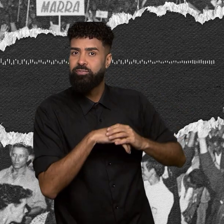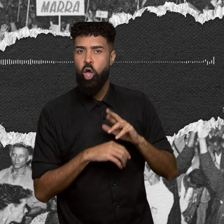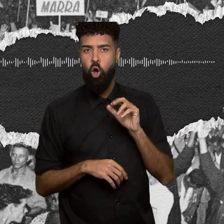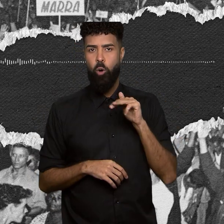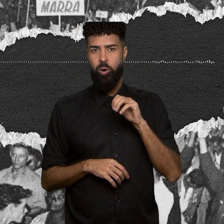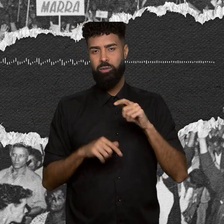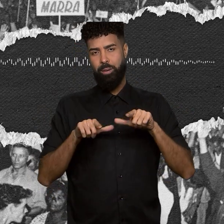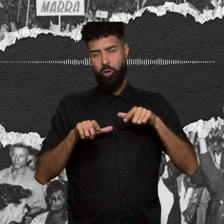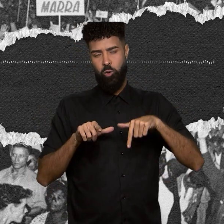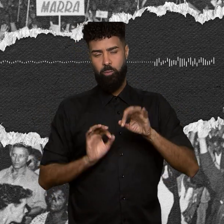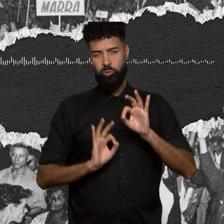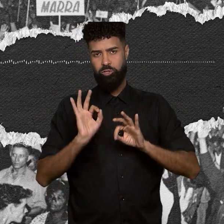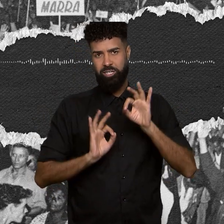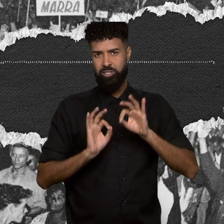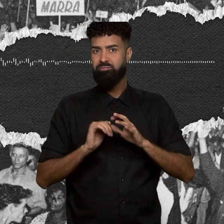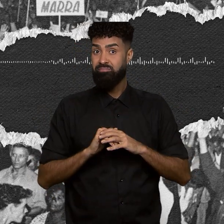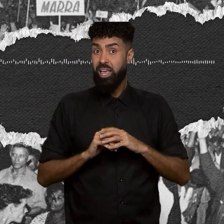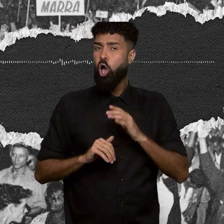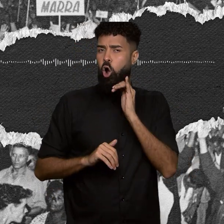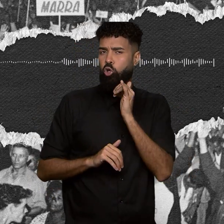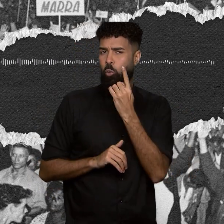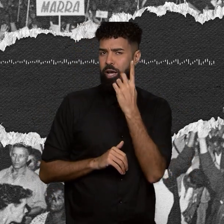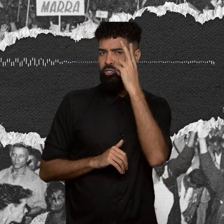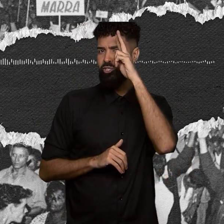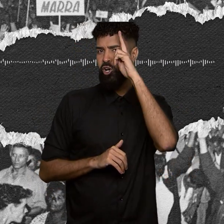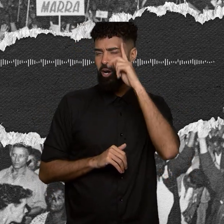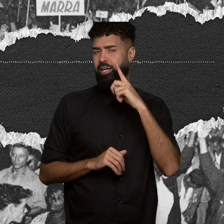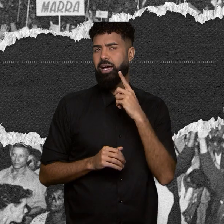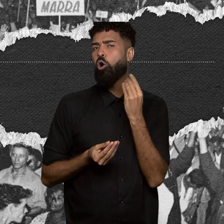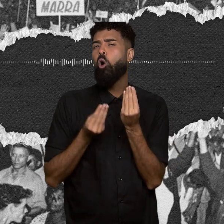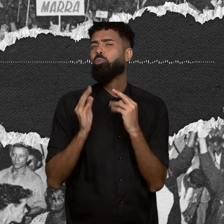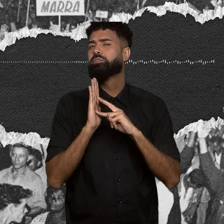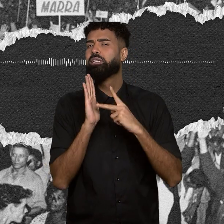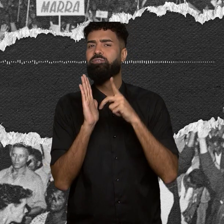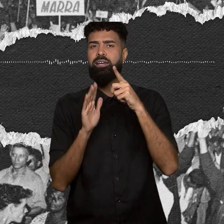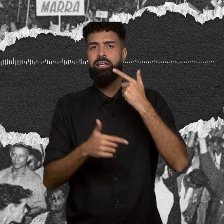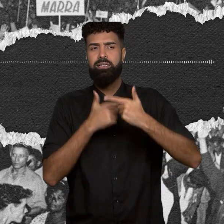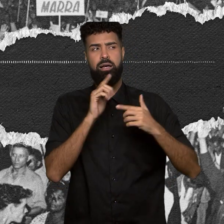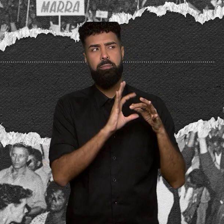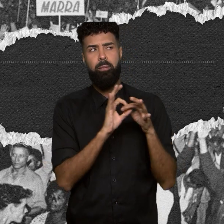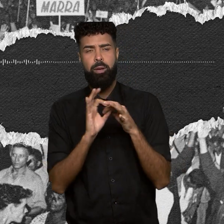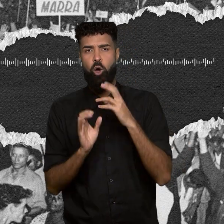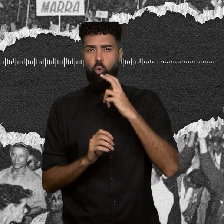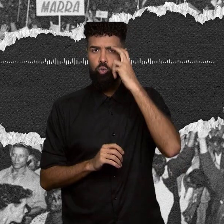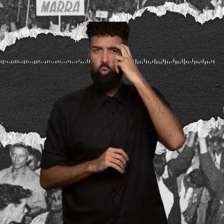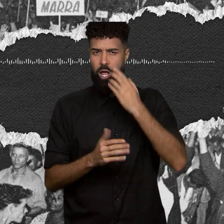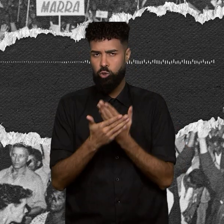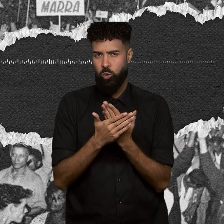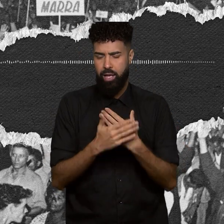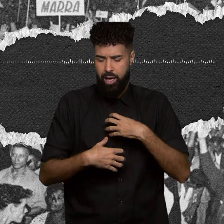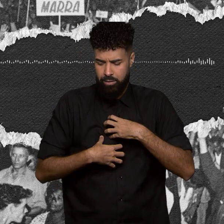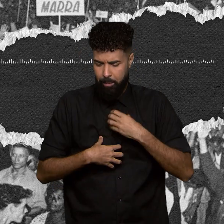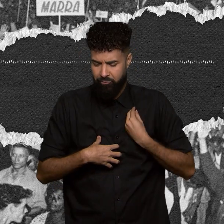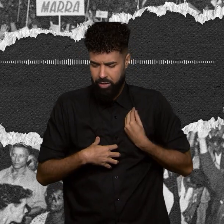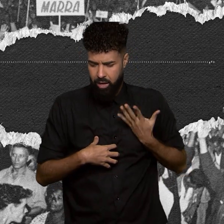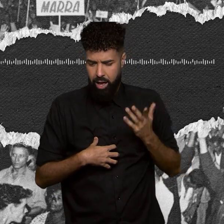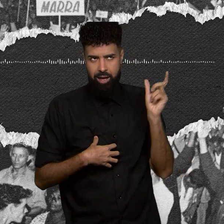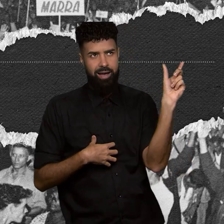contou uma história que transmite bem como funciona esse trabalho integrado com a cultura do estudante. A palavra geradora dos candangos